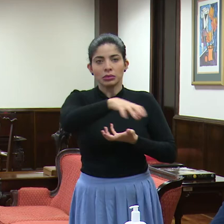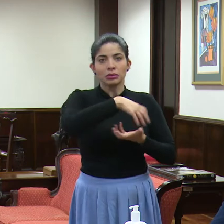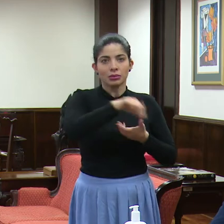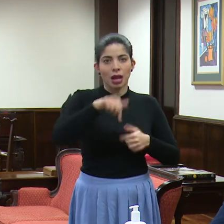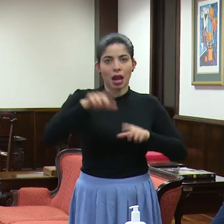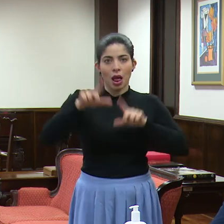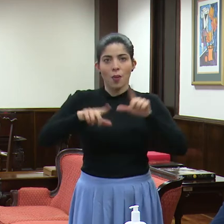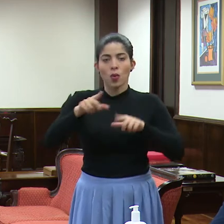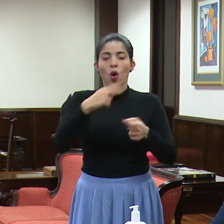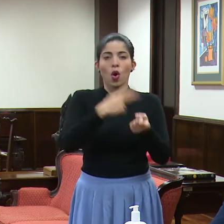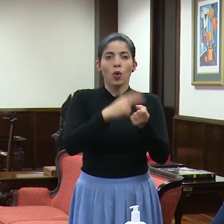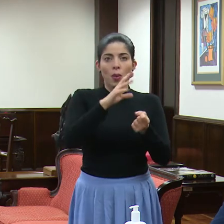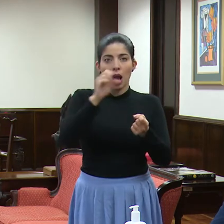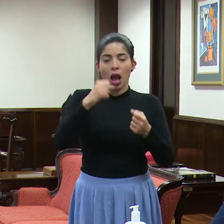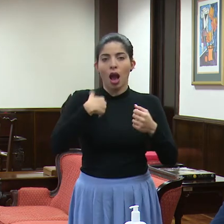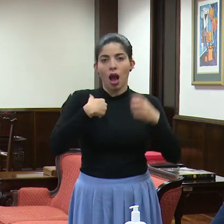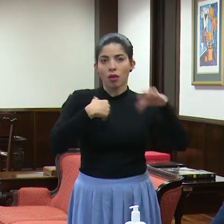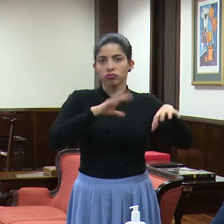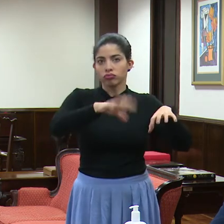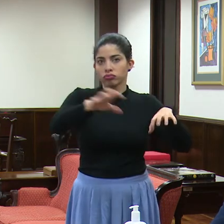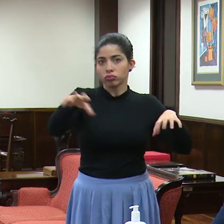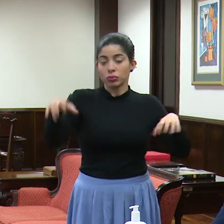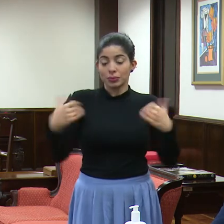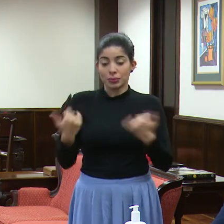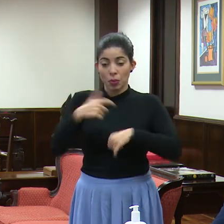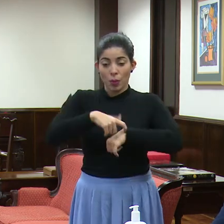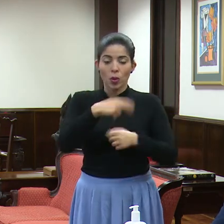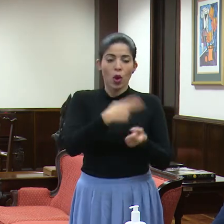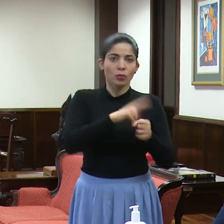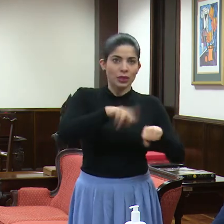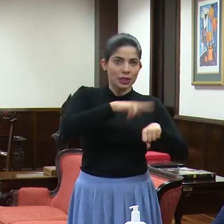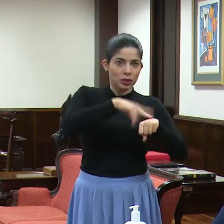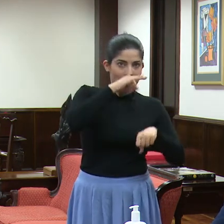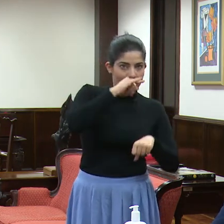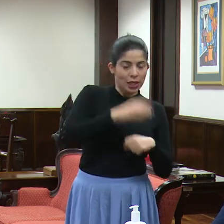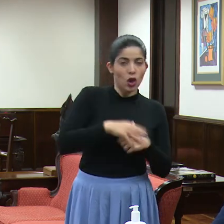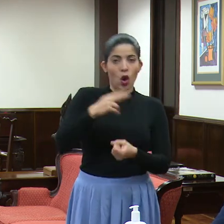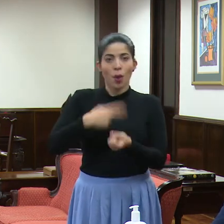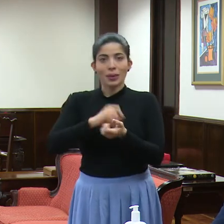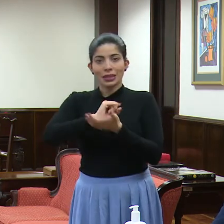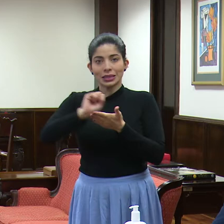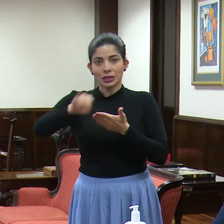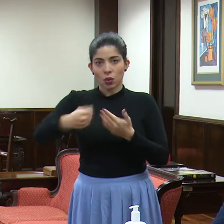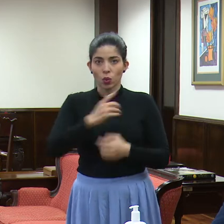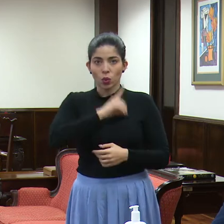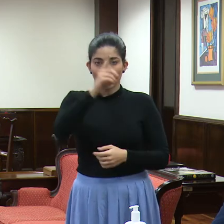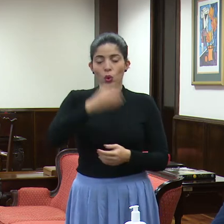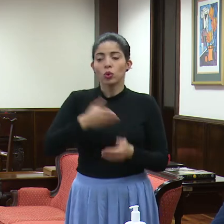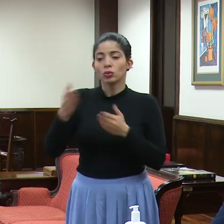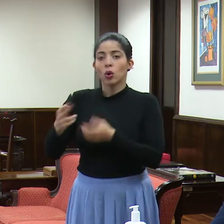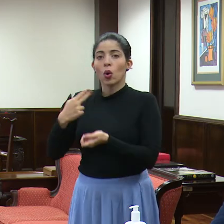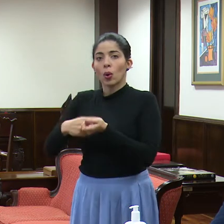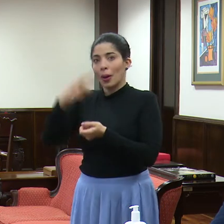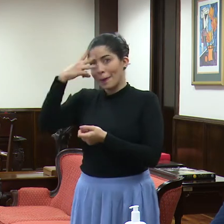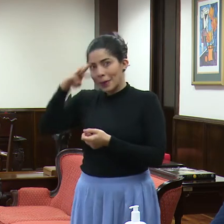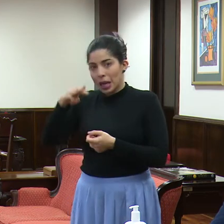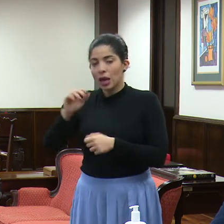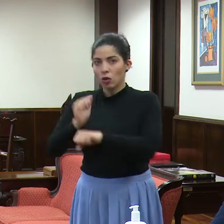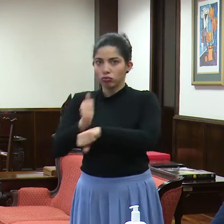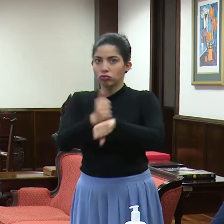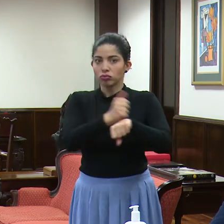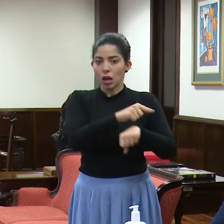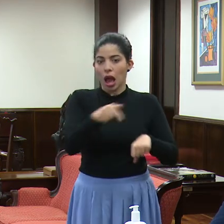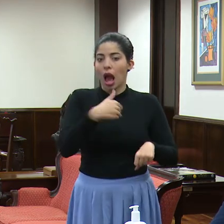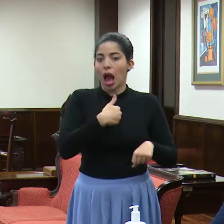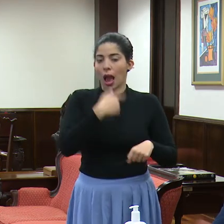hospitales de la Caja del Seguro Social. Hoy en este momento, Hospital Nacional de Niños, Hospital San Juan de Dios, Hospital México tienen la